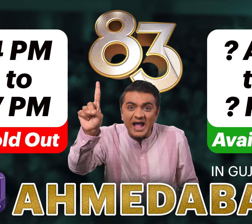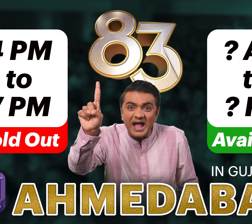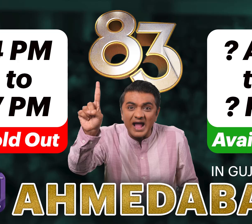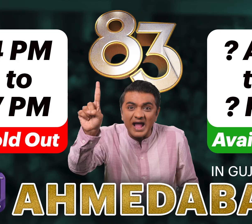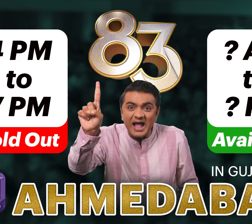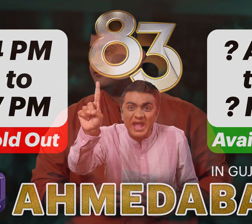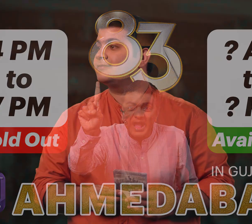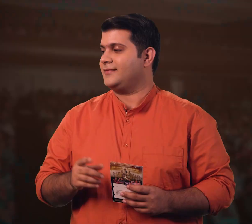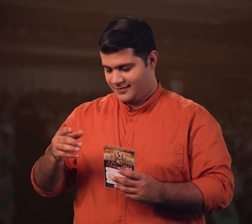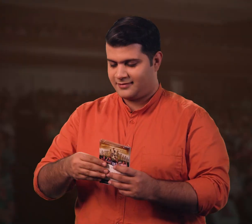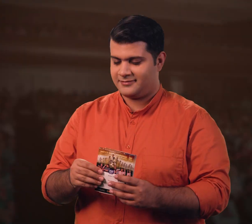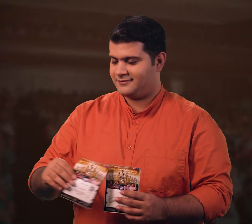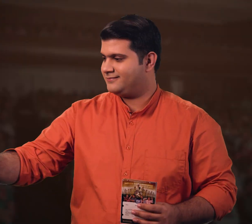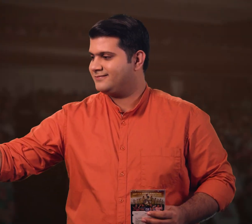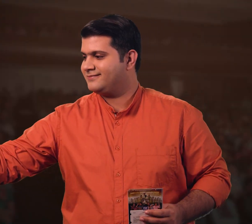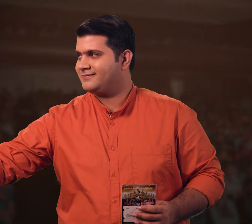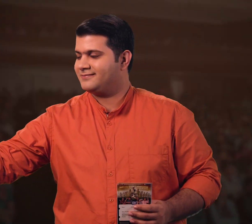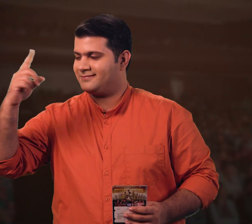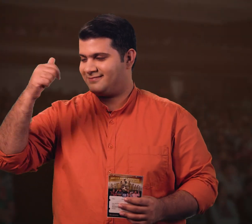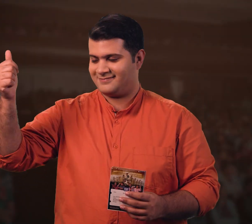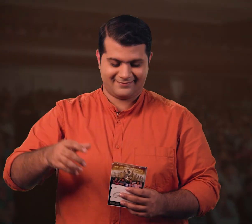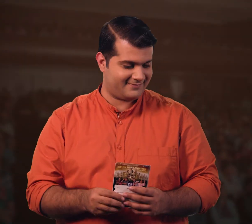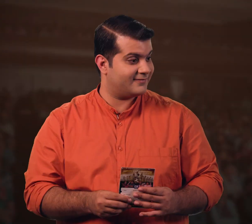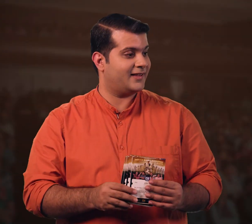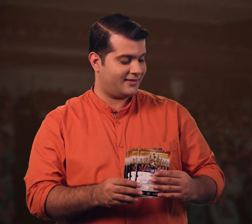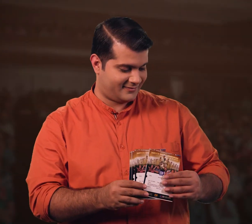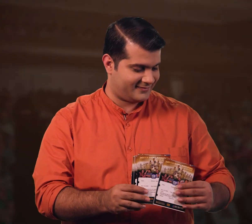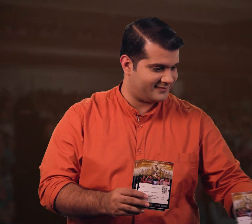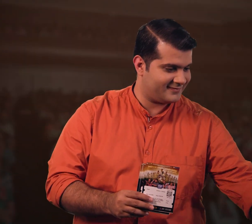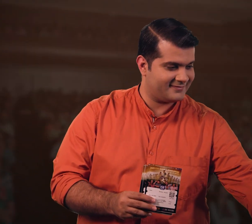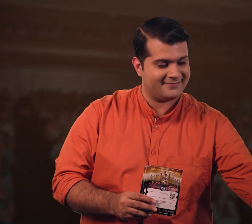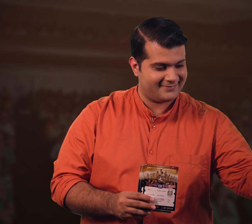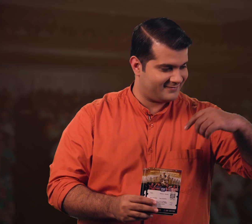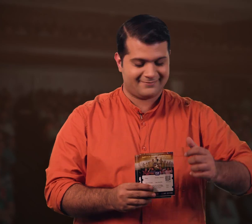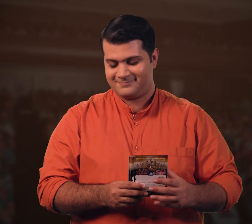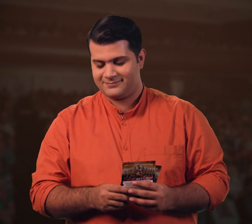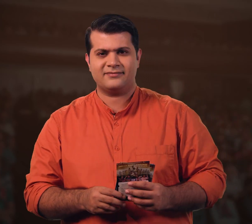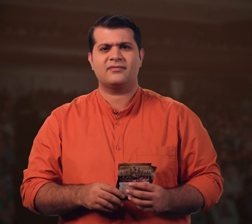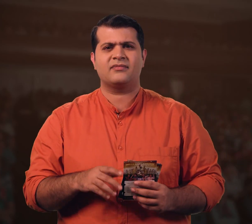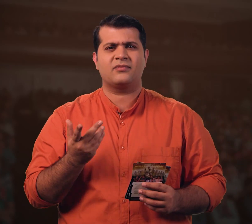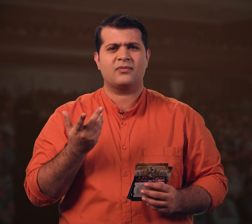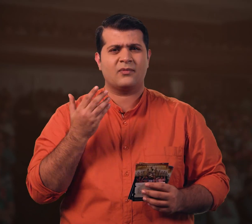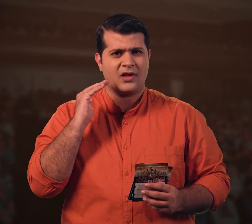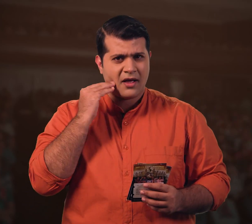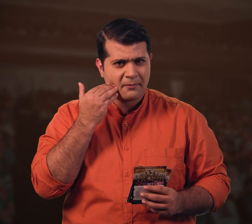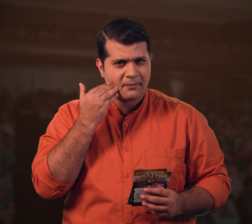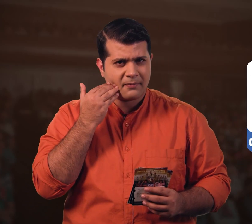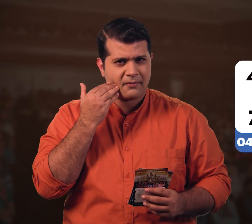આ લીઓ ત્યા મળી શું ત્યા મળીએ શો ક્યા રે છે